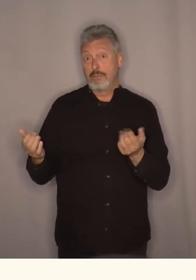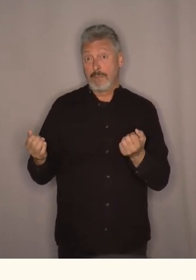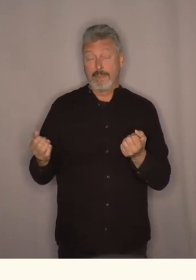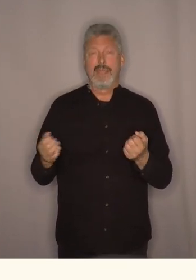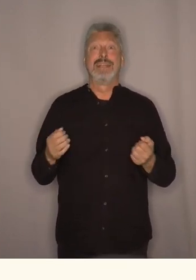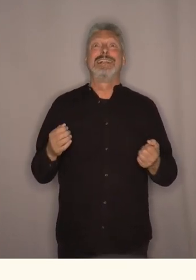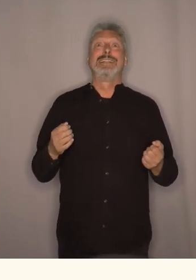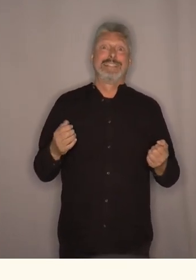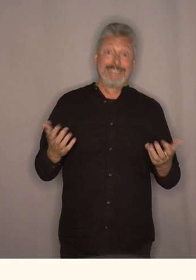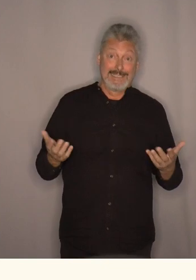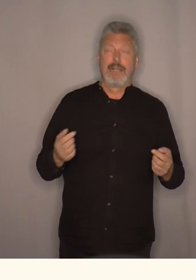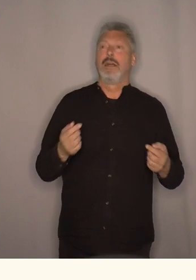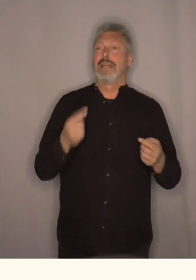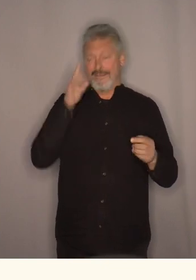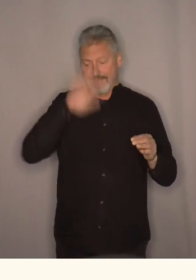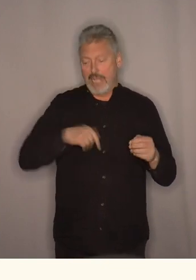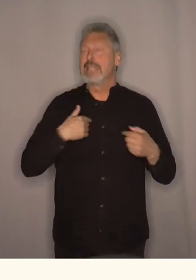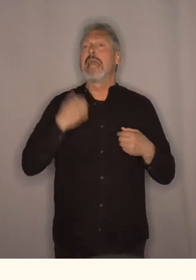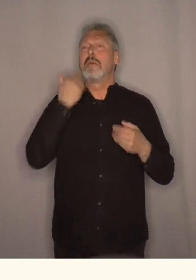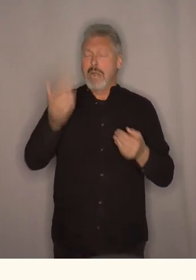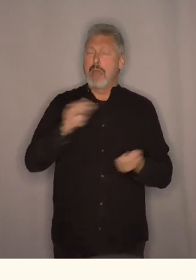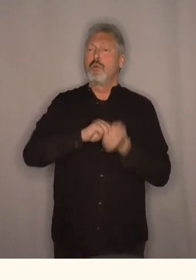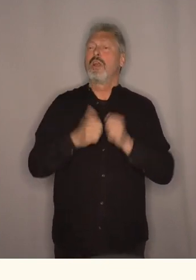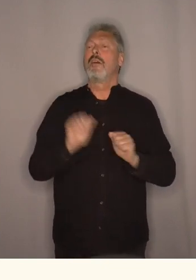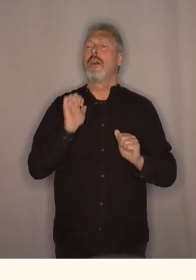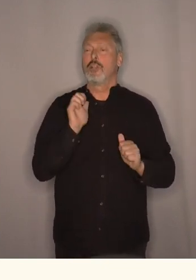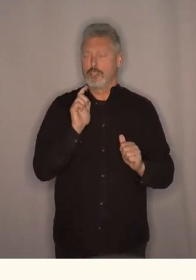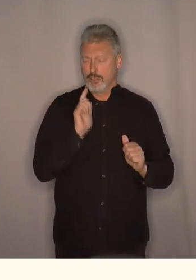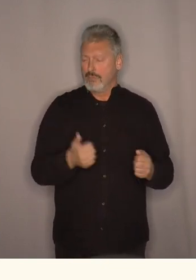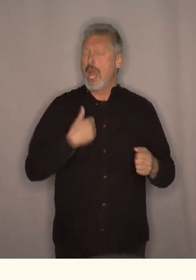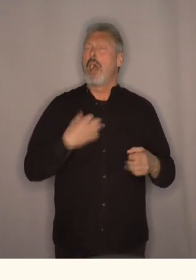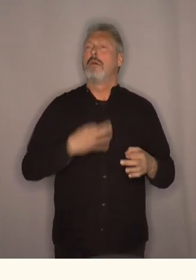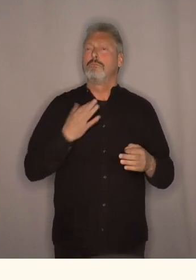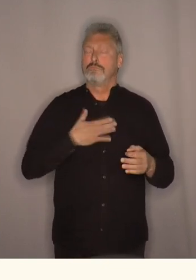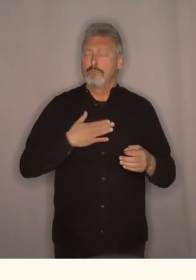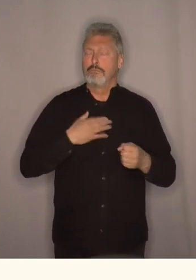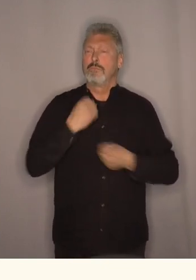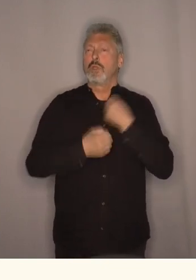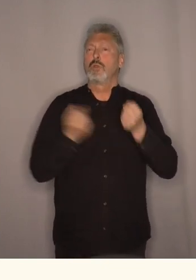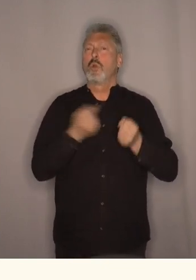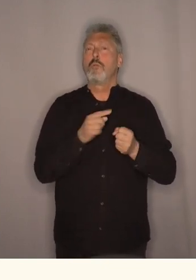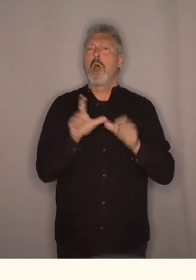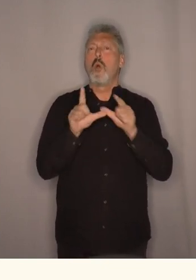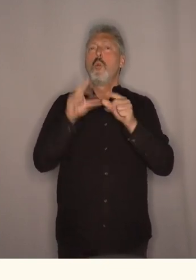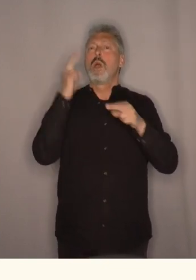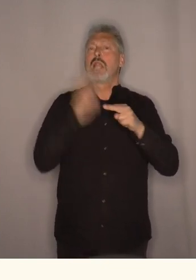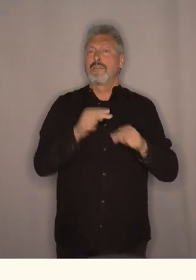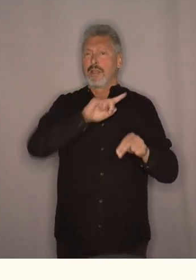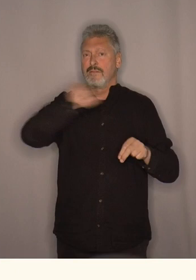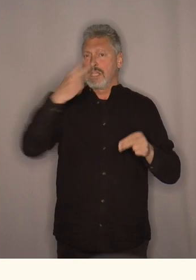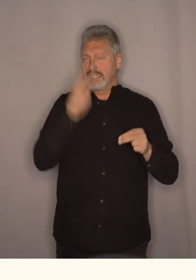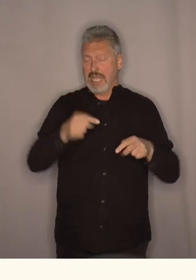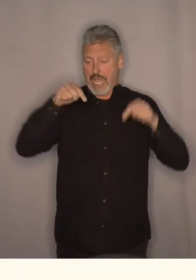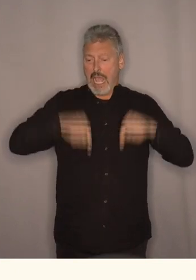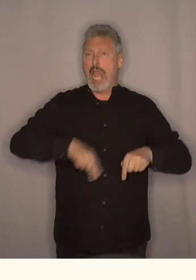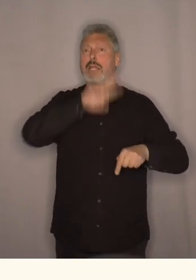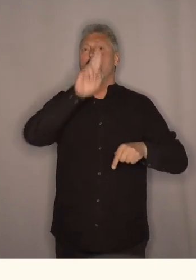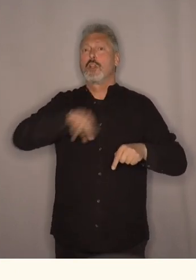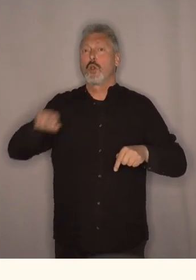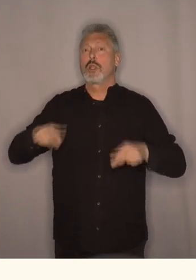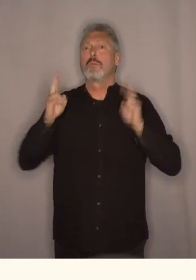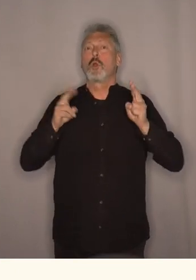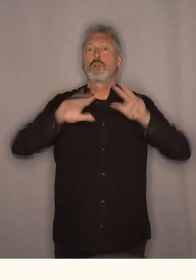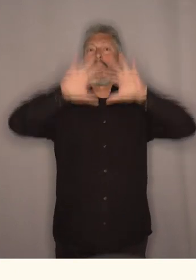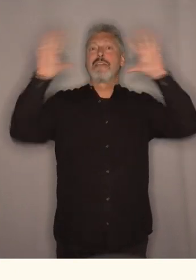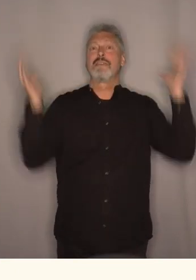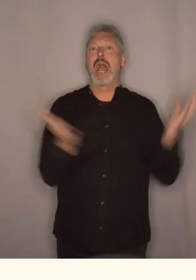Vel, jeg vet. Jeg ble politiker fordi jeg ønsker å gjøre noe med urettferdigheten som vi ser både her i Norge og i